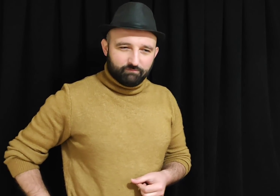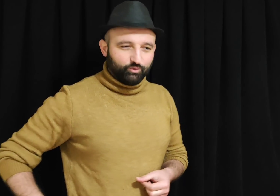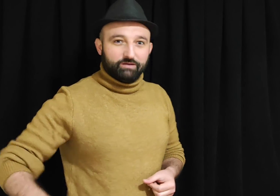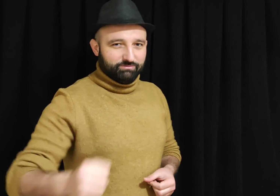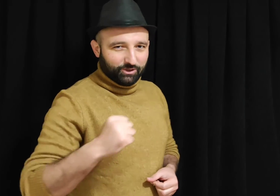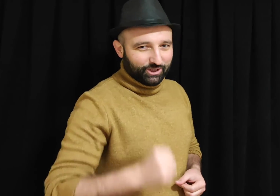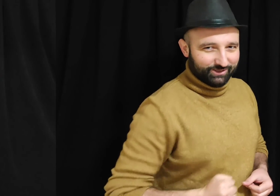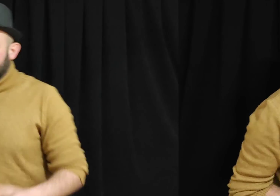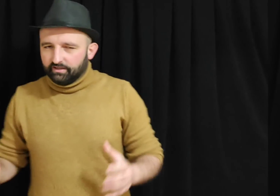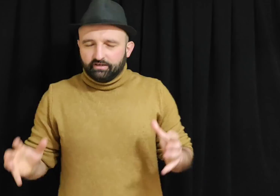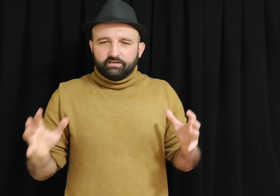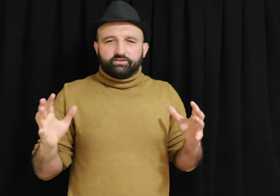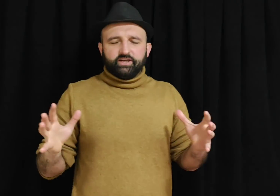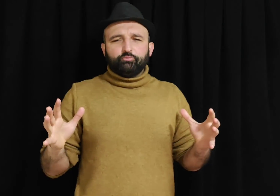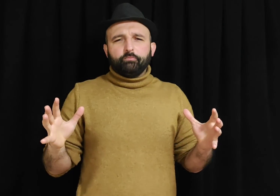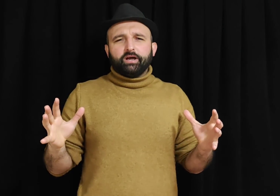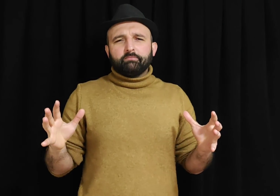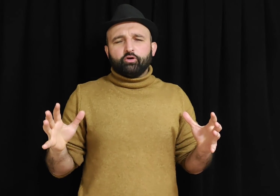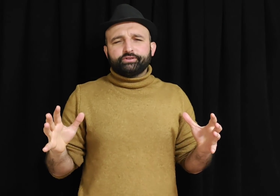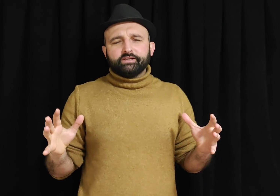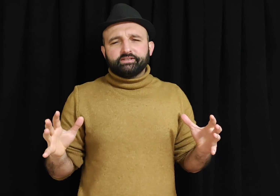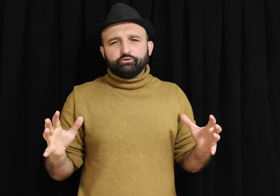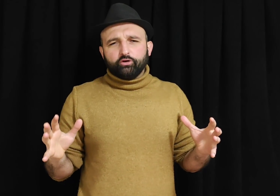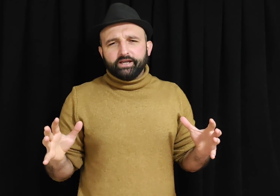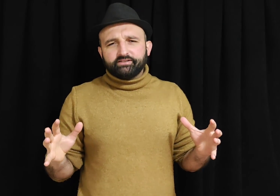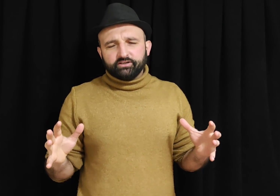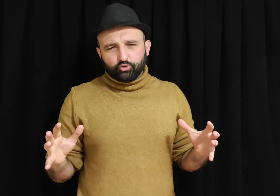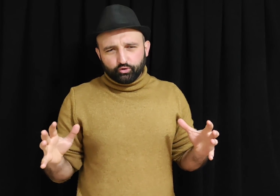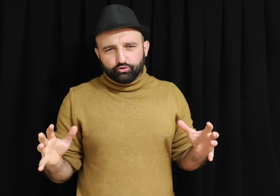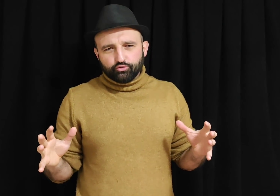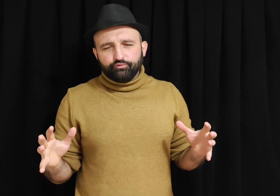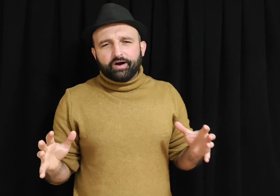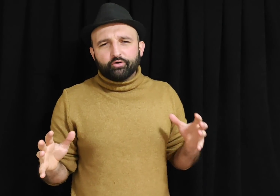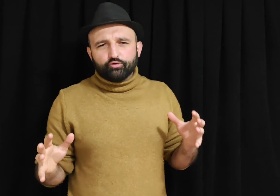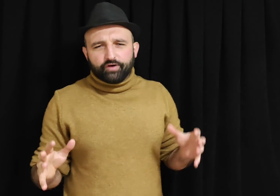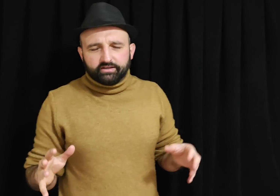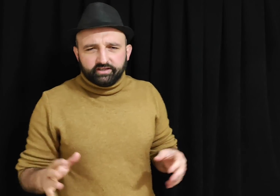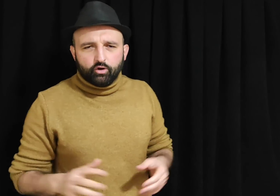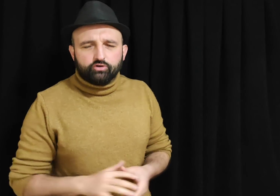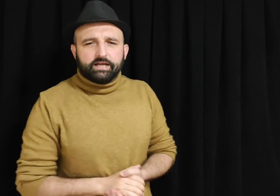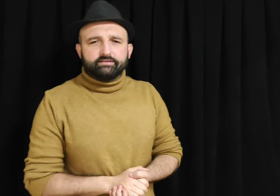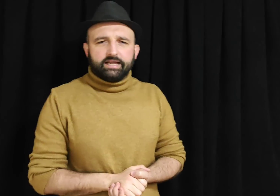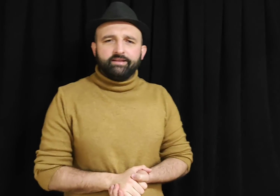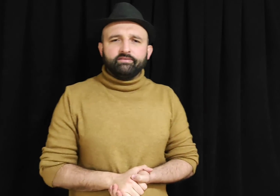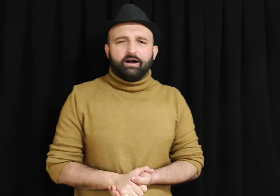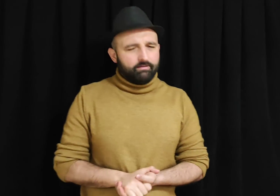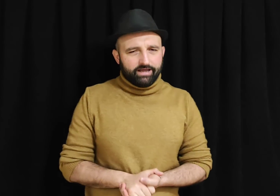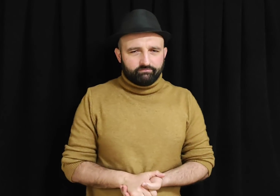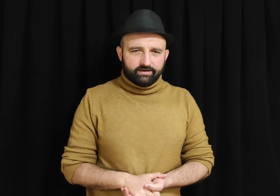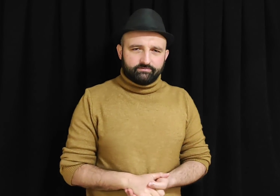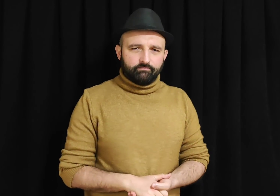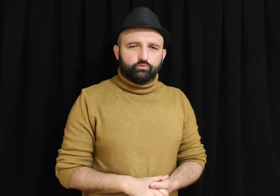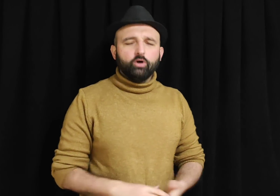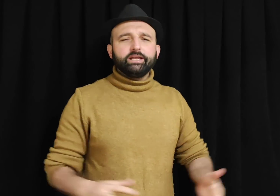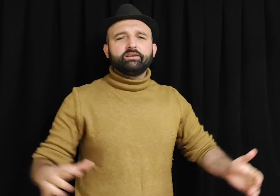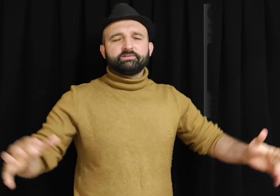Bu da bir başarı. Kripto para borsası TODEX'in kurucusu Faruk Fatih Özer'den haber var. TODEX